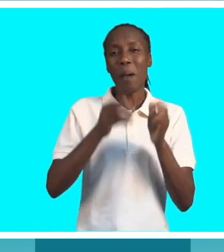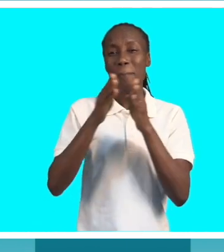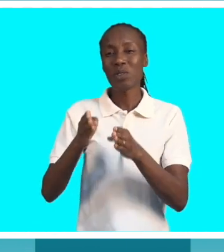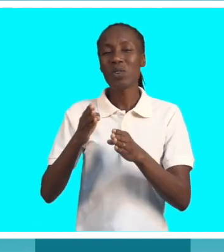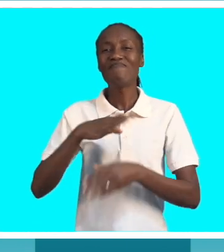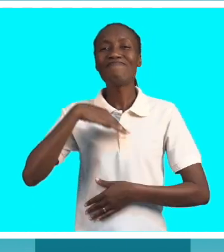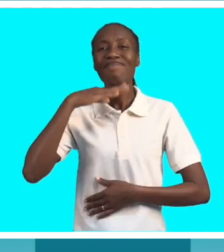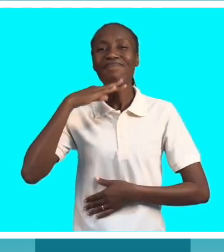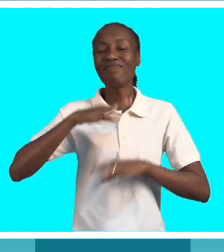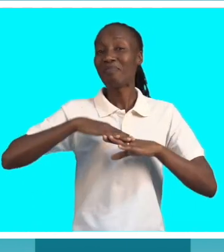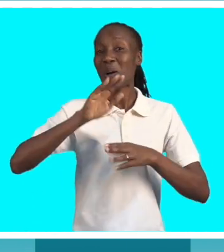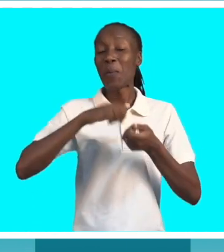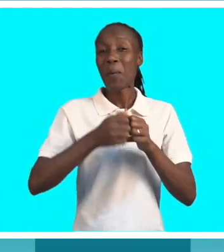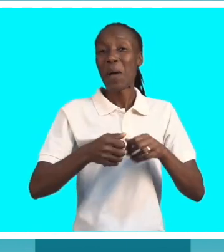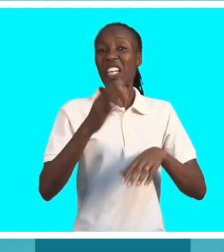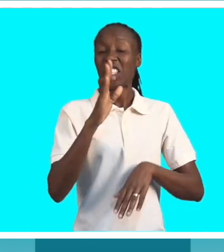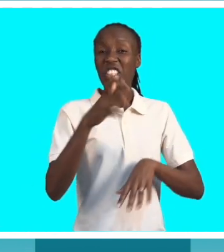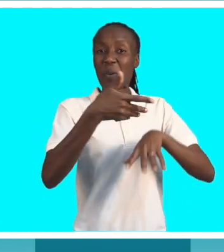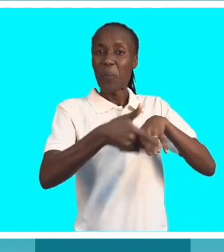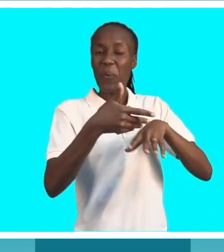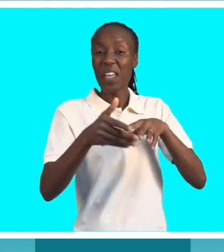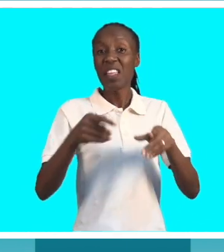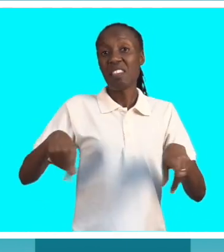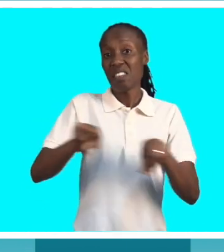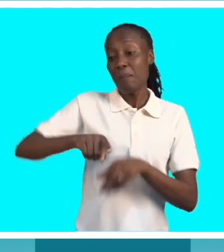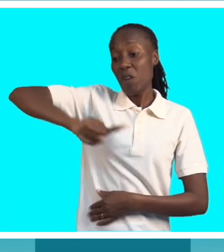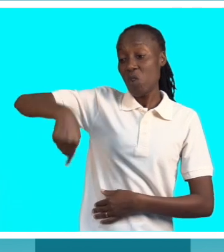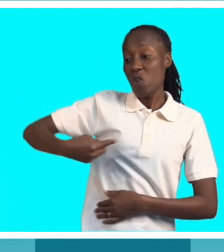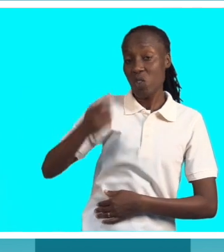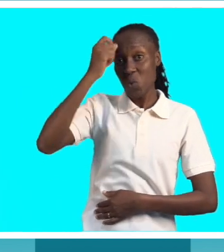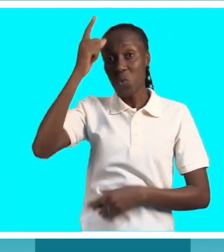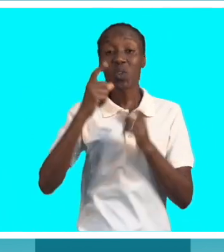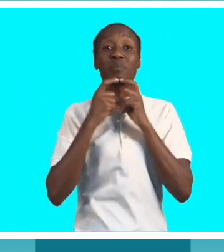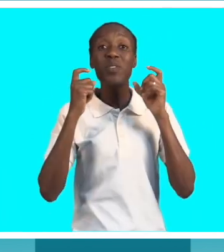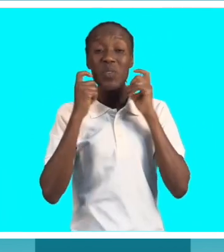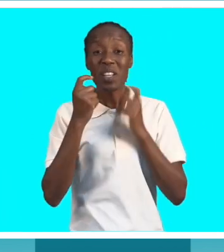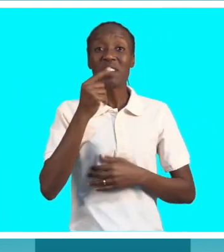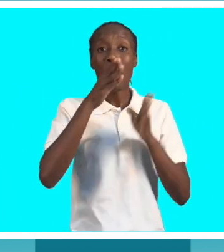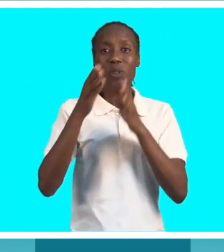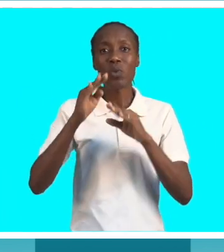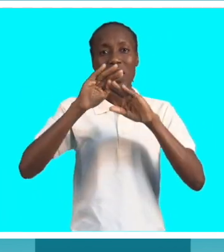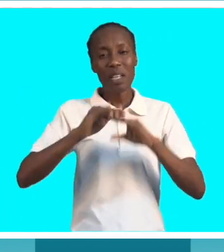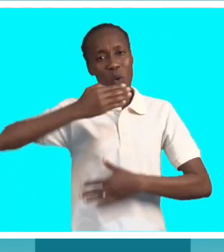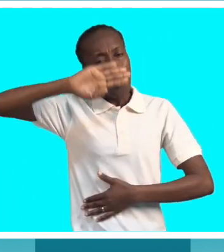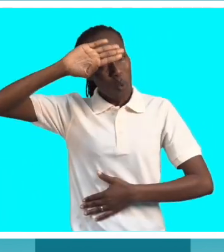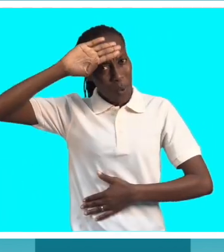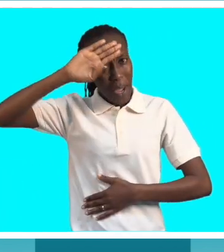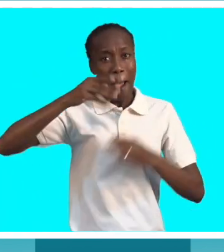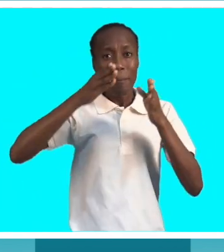do mundo inteiro, principalmente também no nosso meio em Moçambique. É uma daquelas doenças silenciosas que as pessoas sofrem por ela